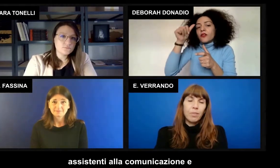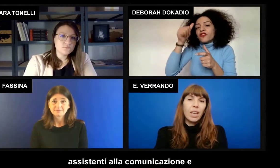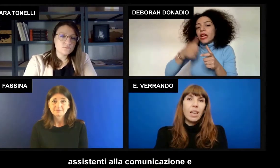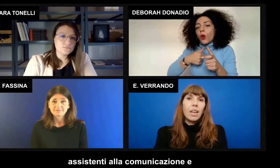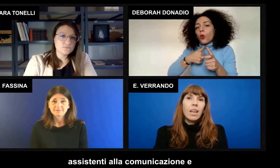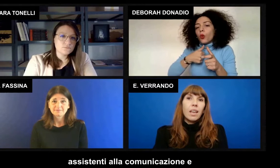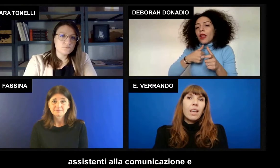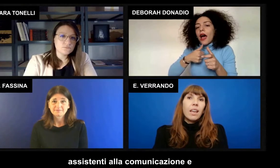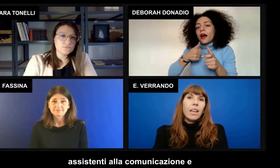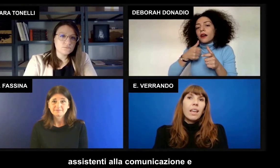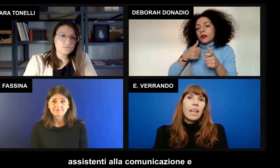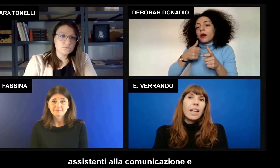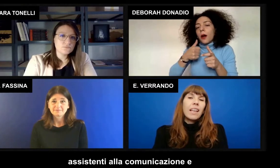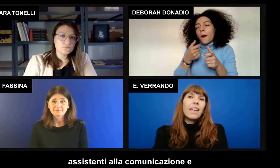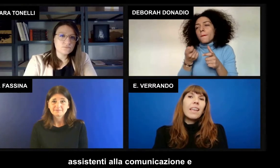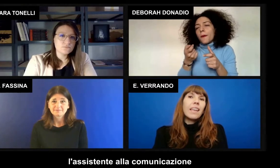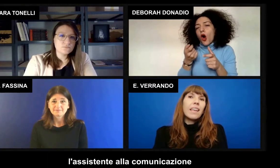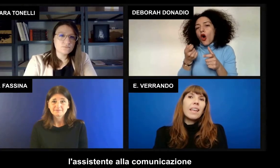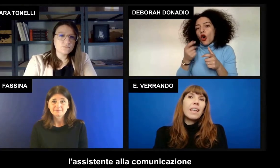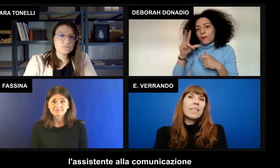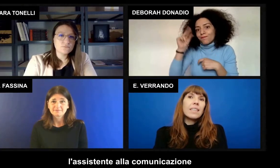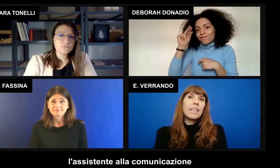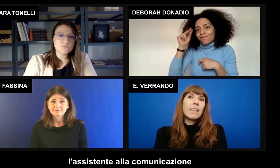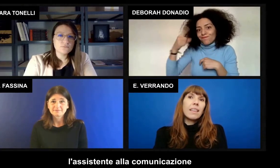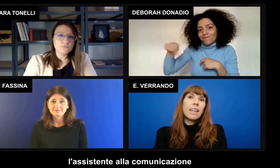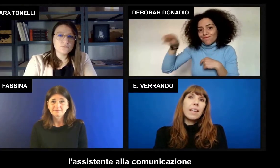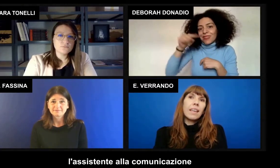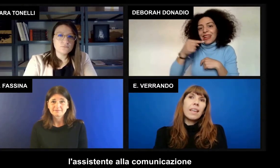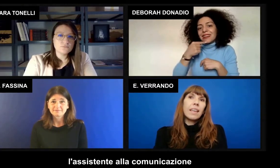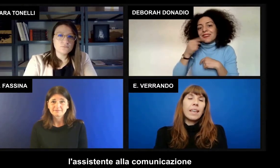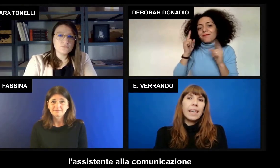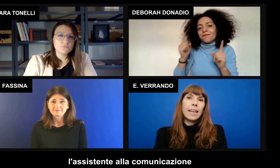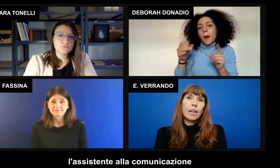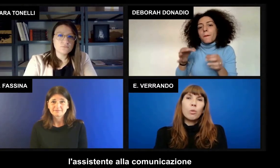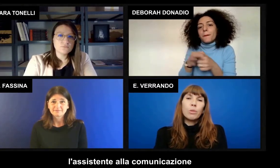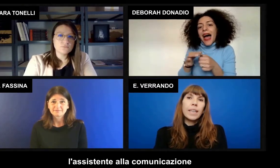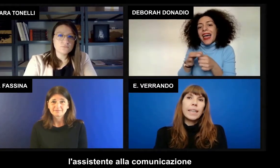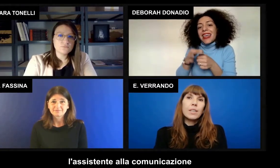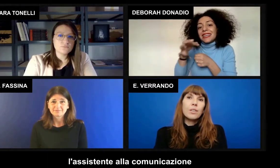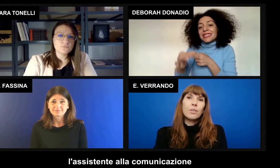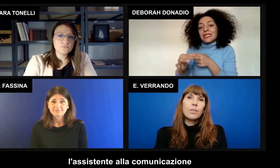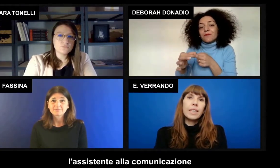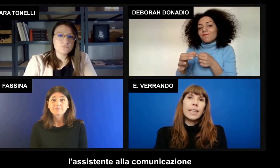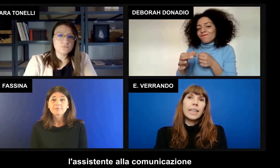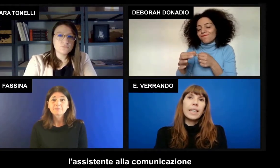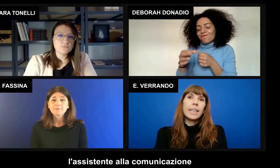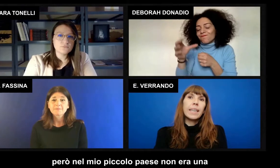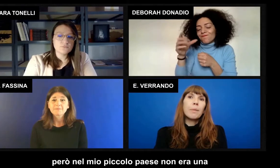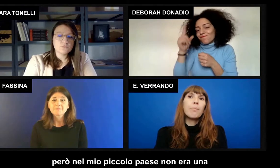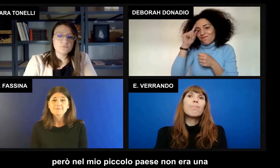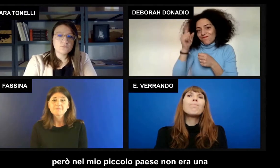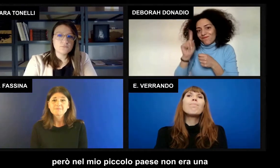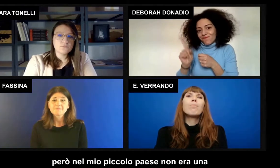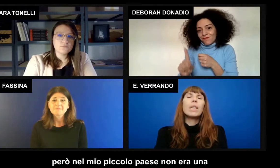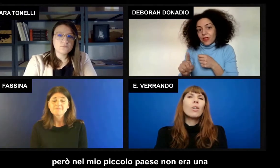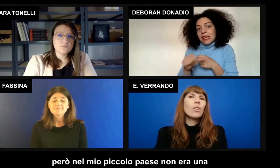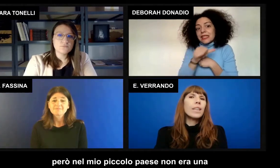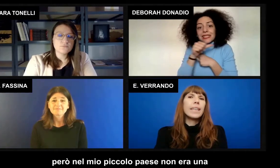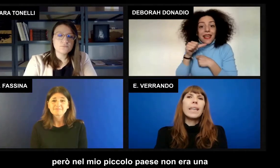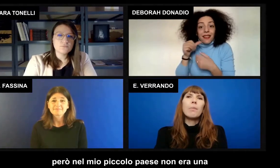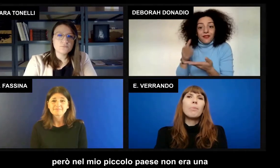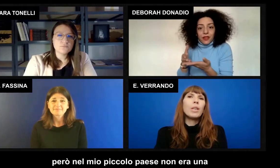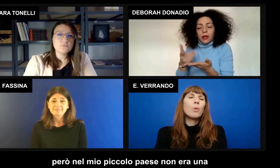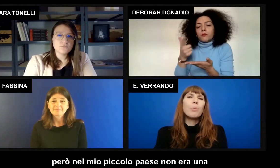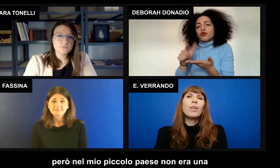e l'assistente alla comunicazione però